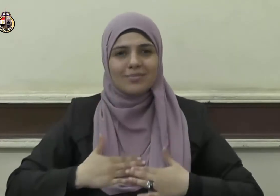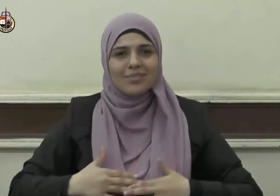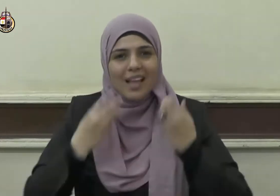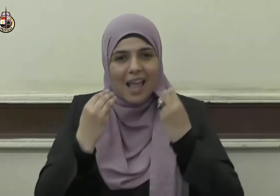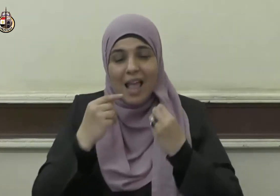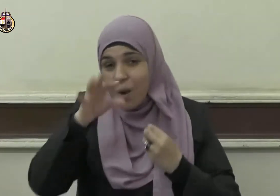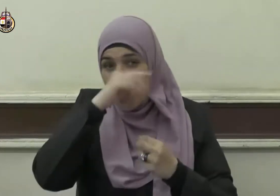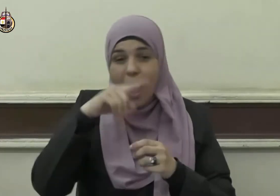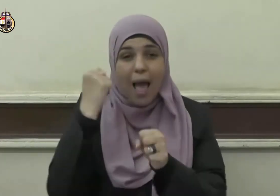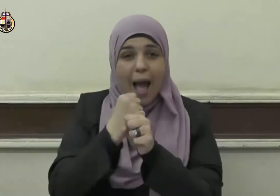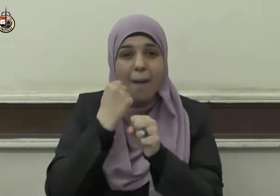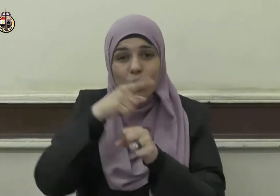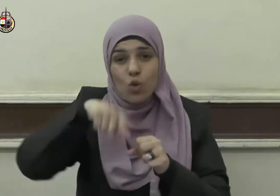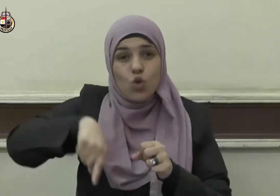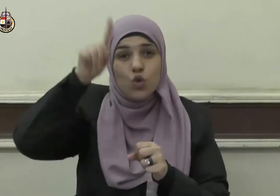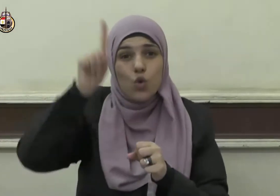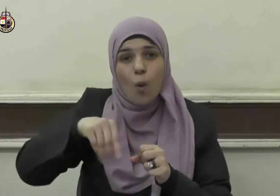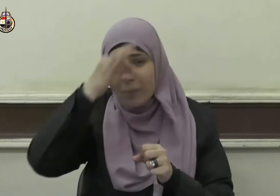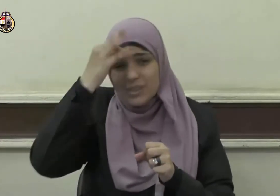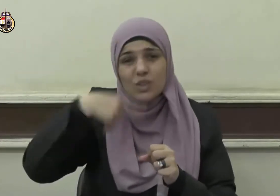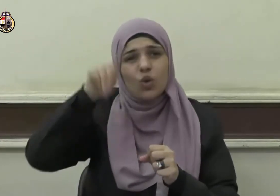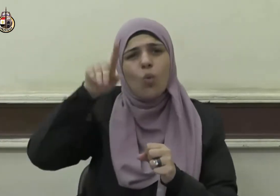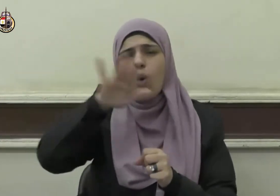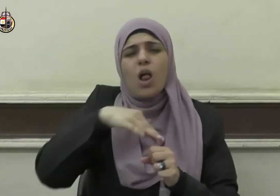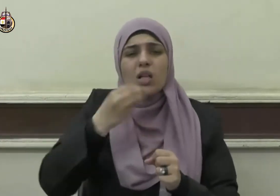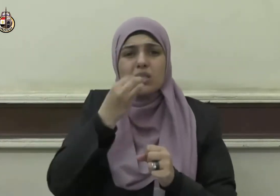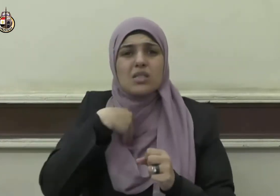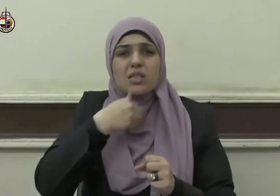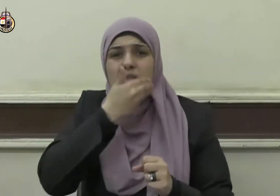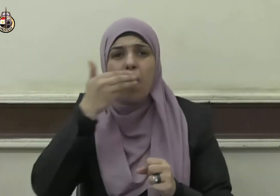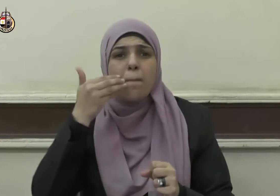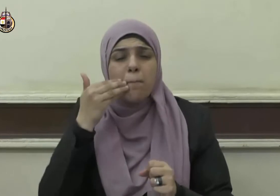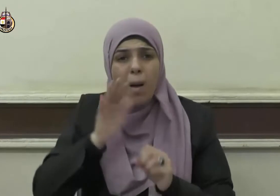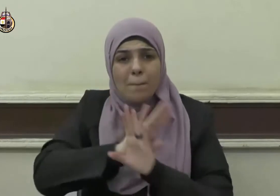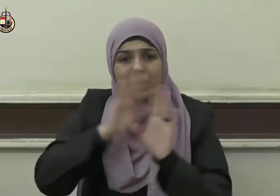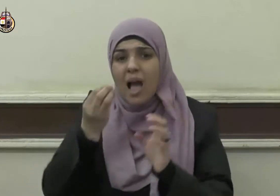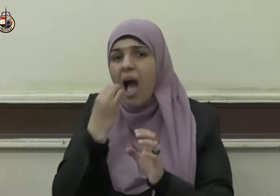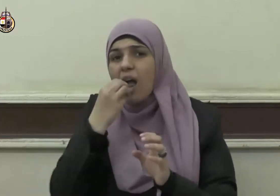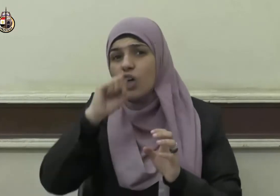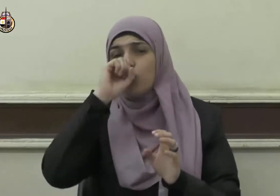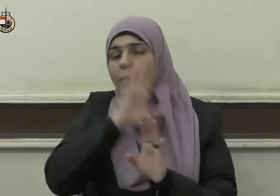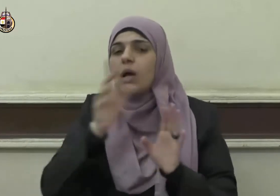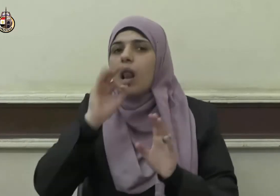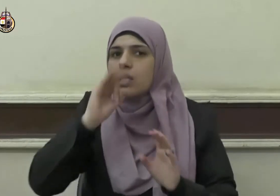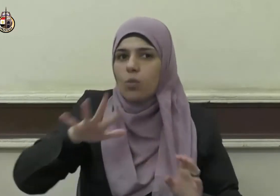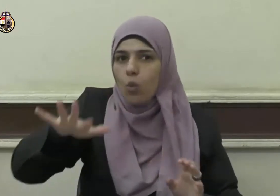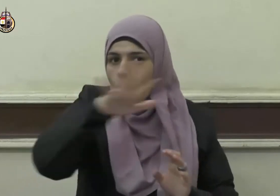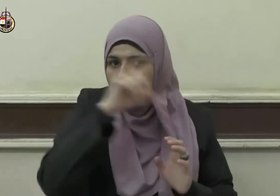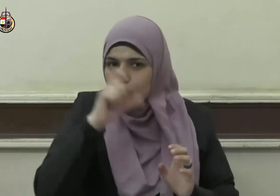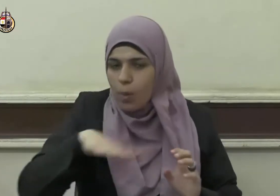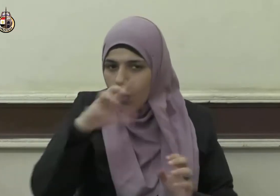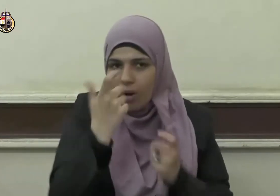تجعل يوم فترك وصومك سواء فليحرص المسلم أن يكون